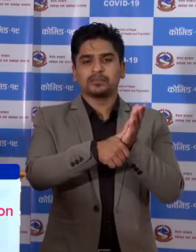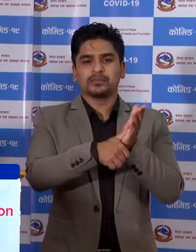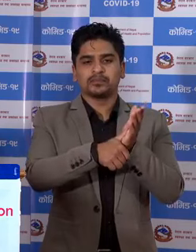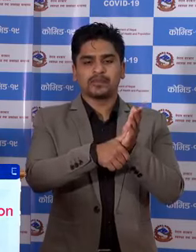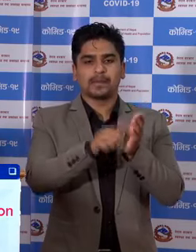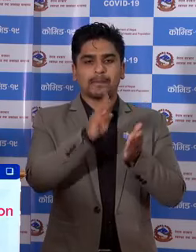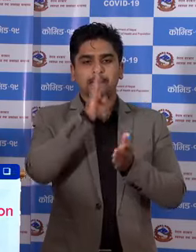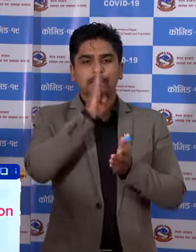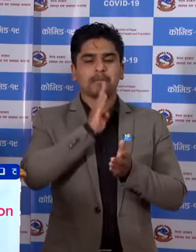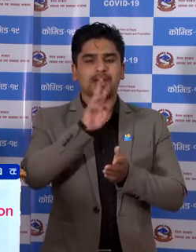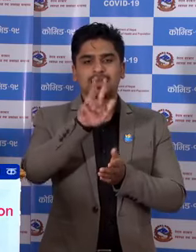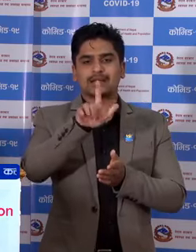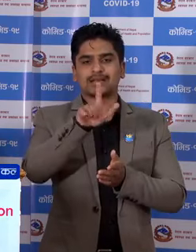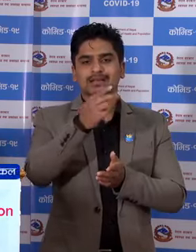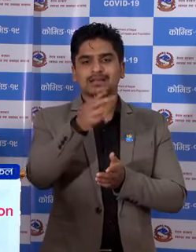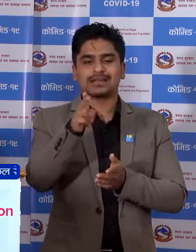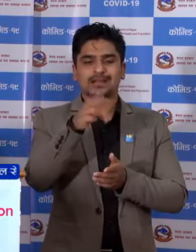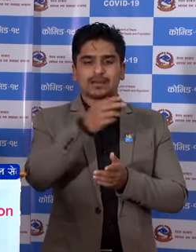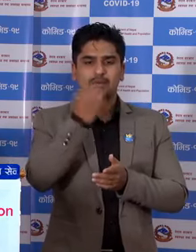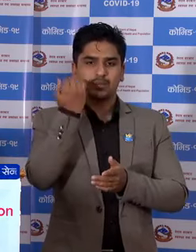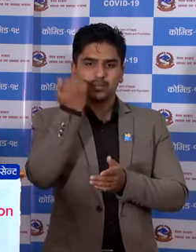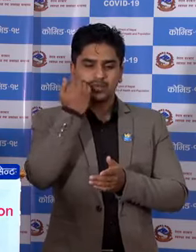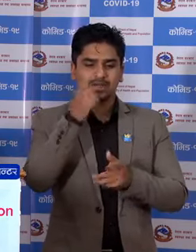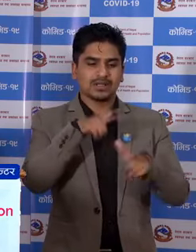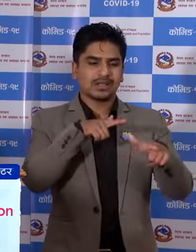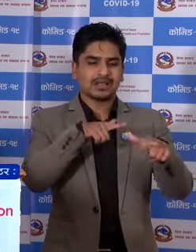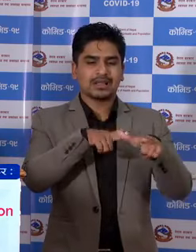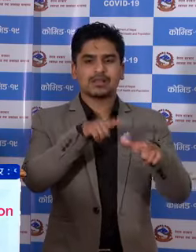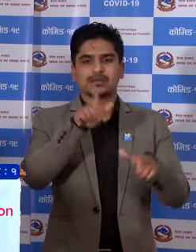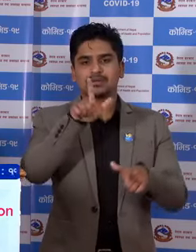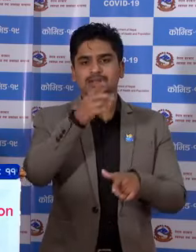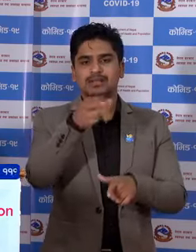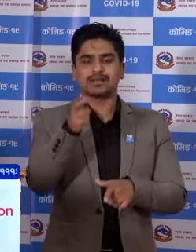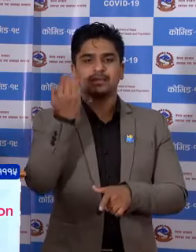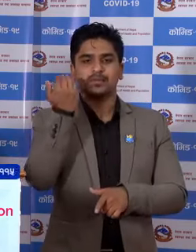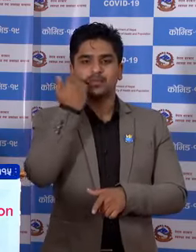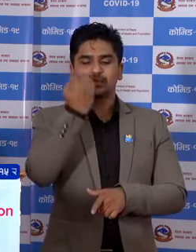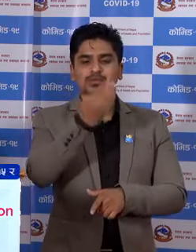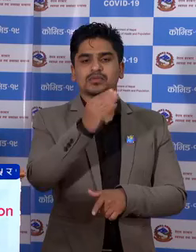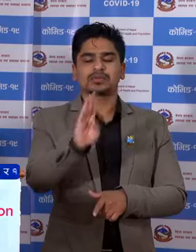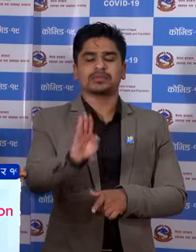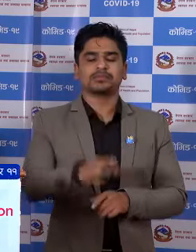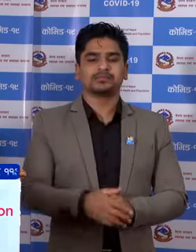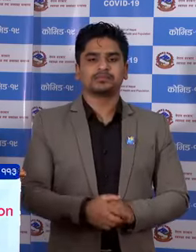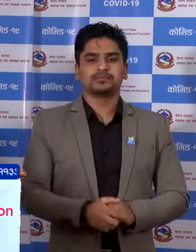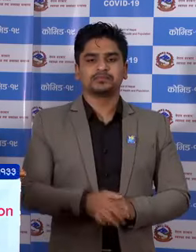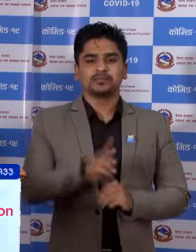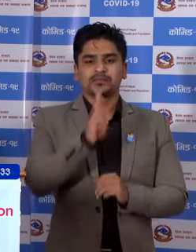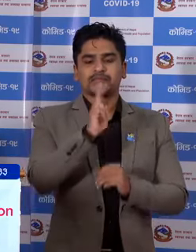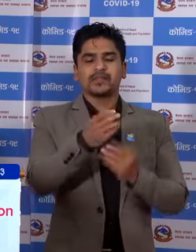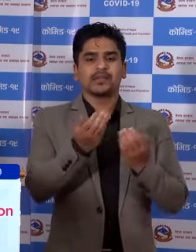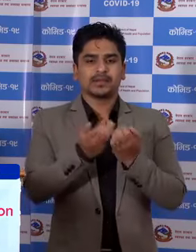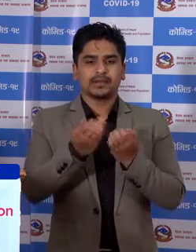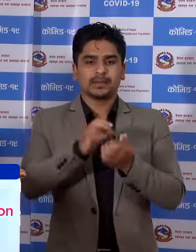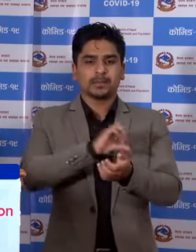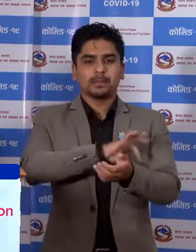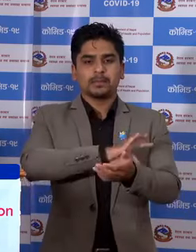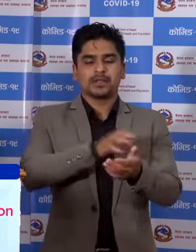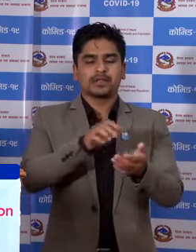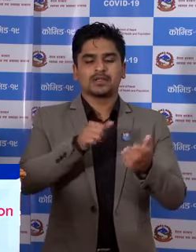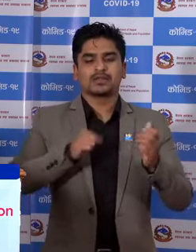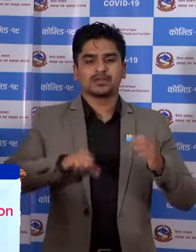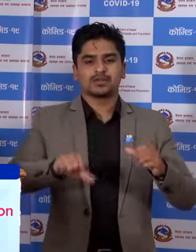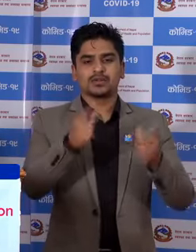बारा का साज जना पुरूस रधादिंको साज जना पुरूस उन्होंचा तसेगरी प्रादेशिक